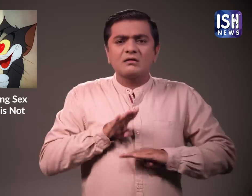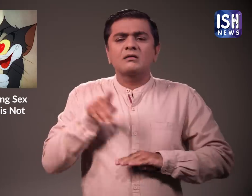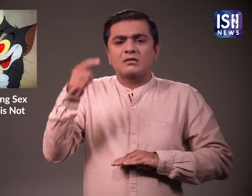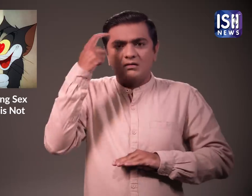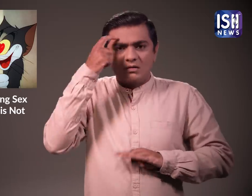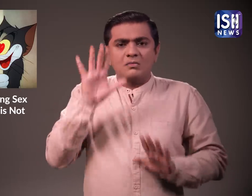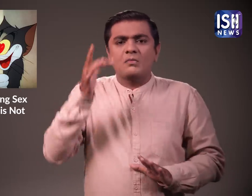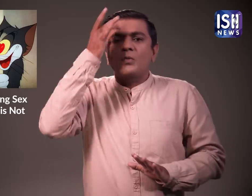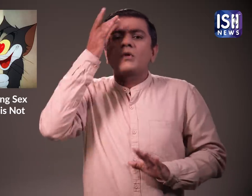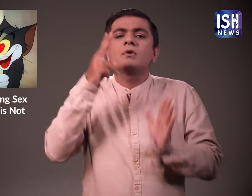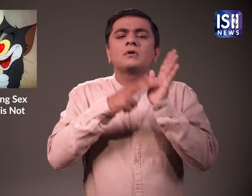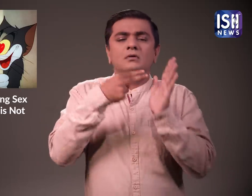ये एक मानसिक विकार है